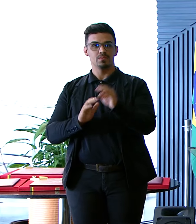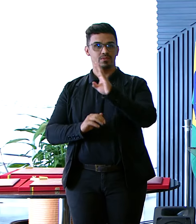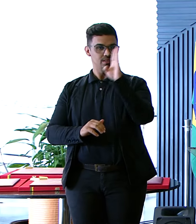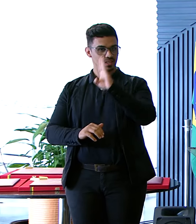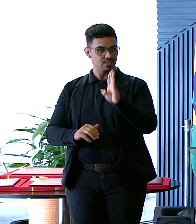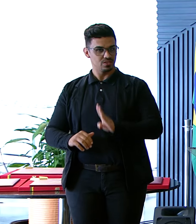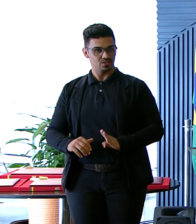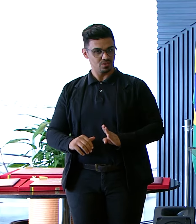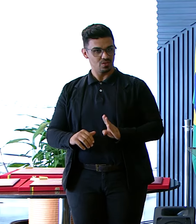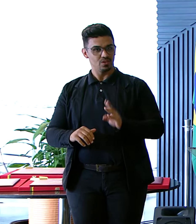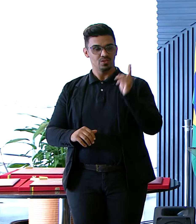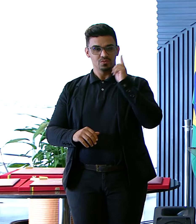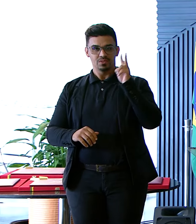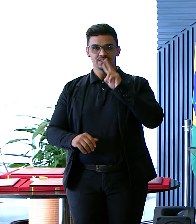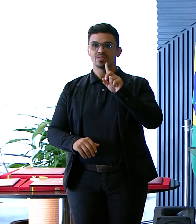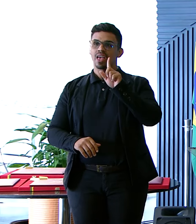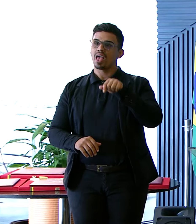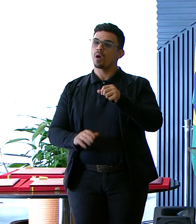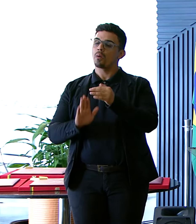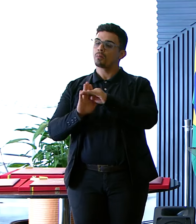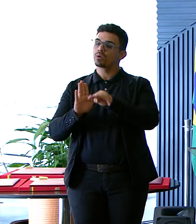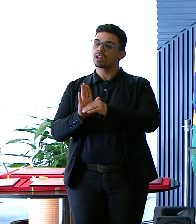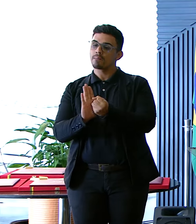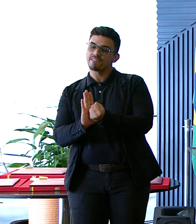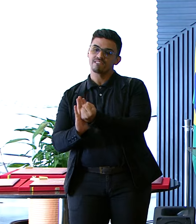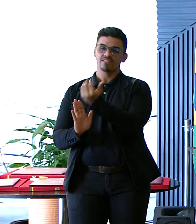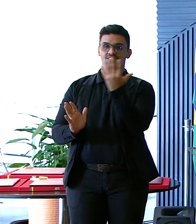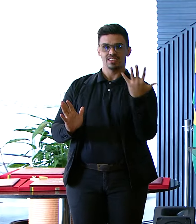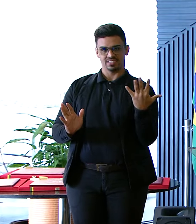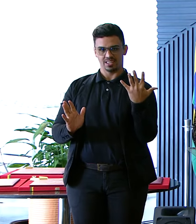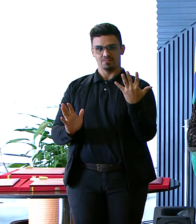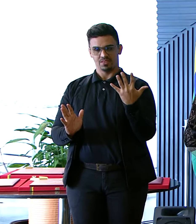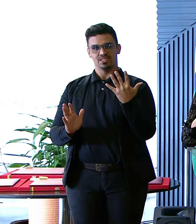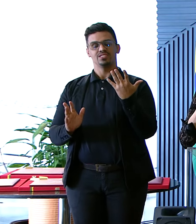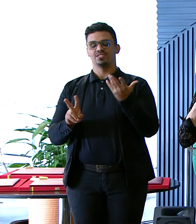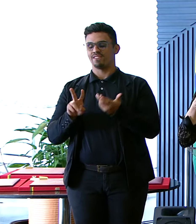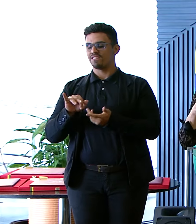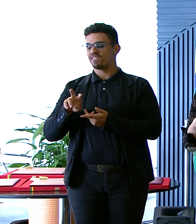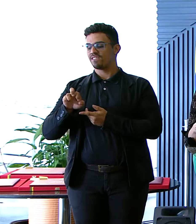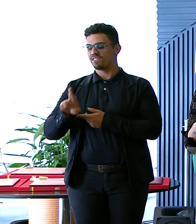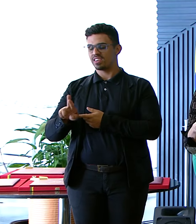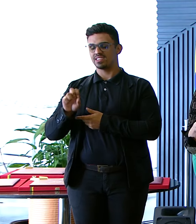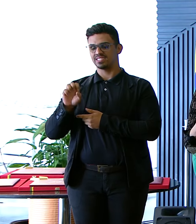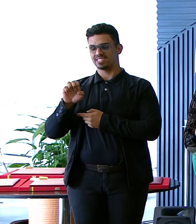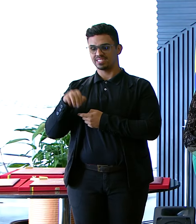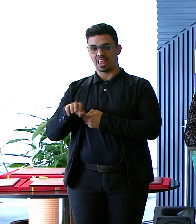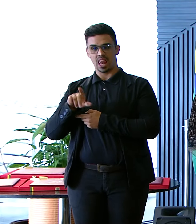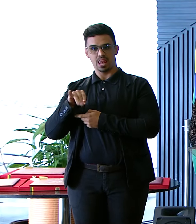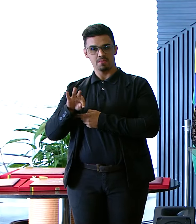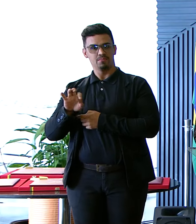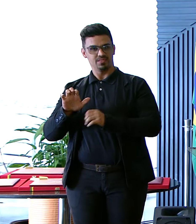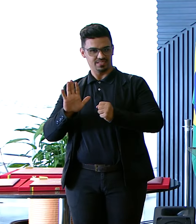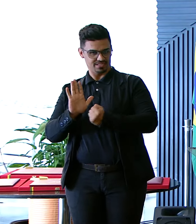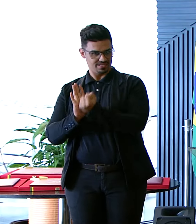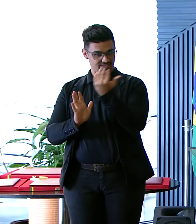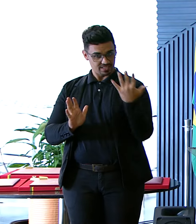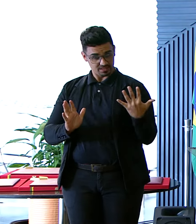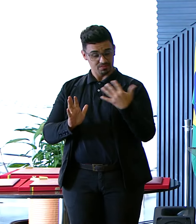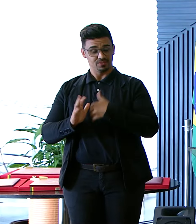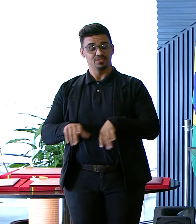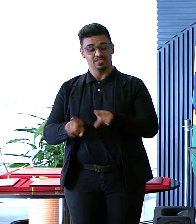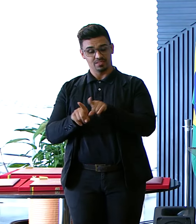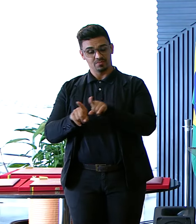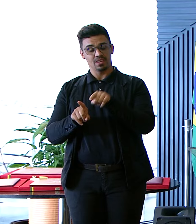inclusão Que foi Viver Sem Limite E nós copiamos Em São Paulo Ipsis Líteres O programa